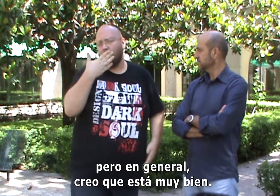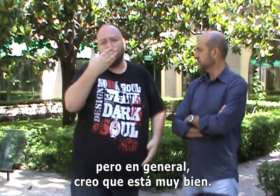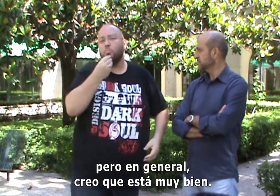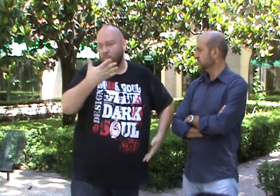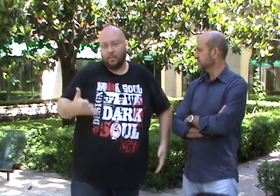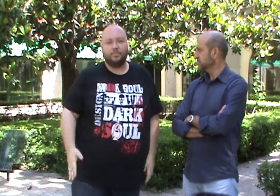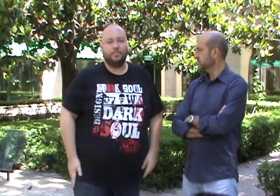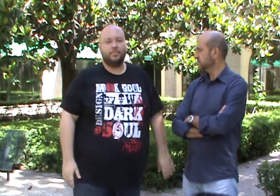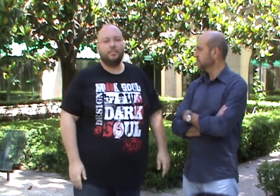bien.